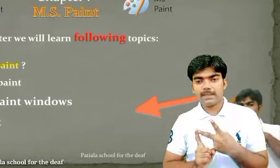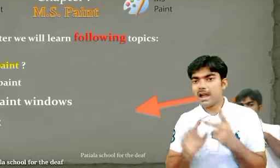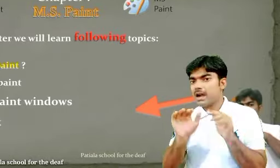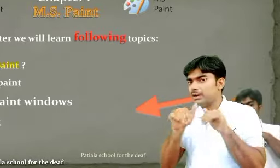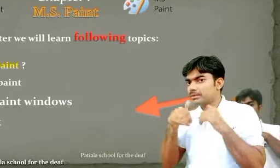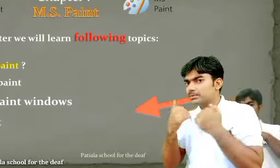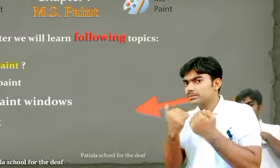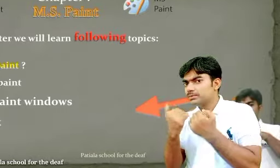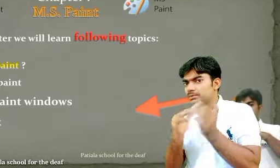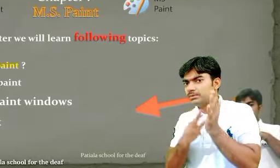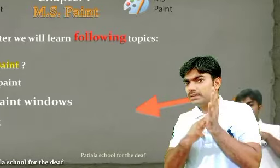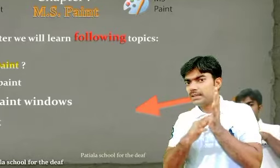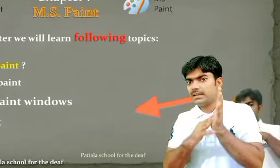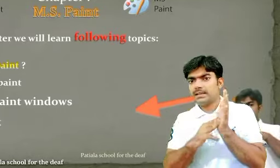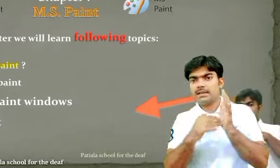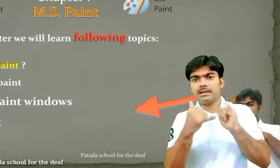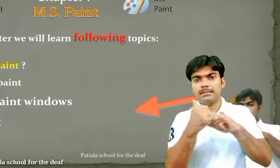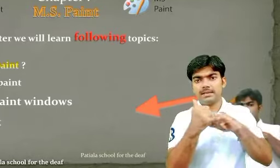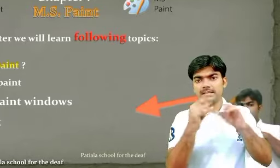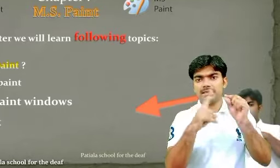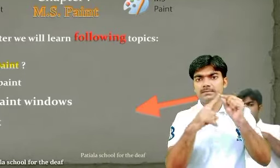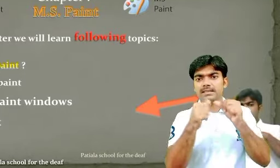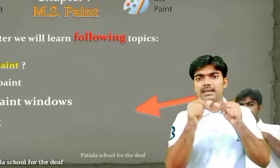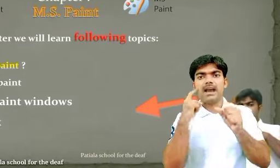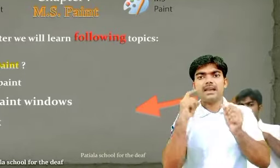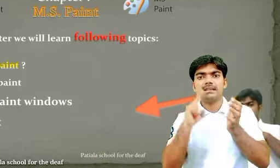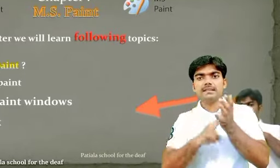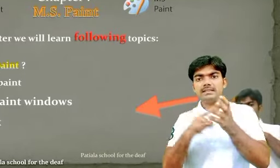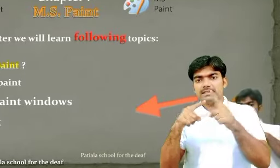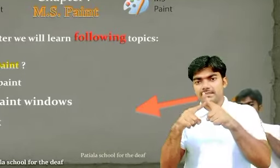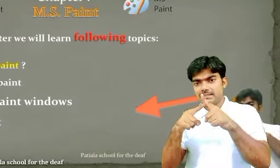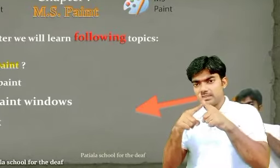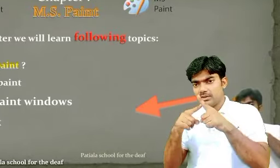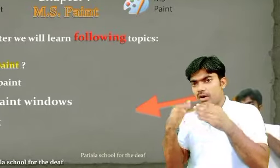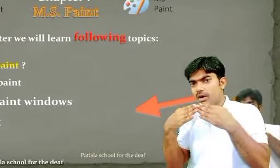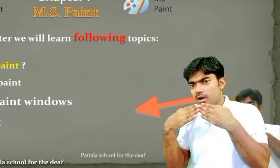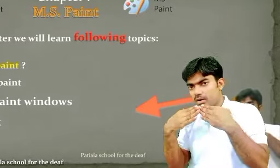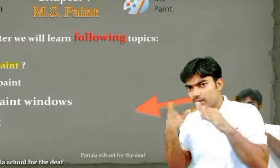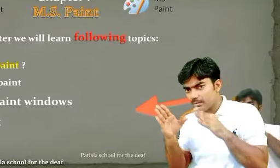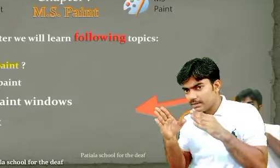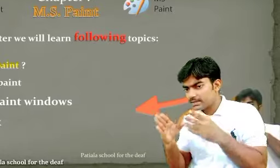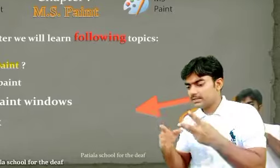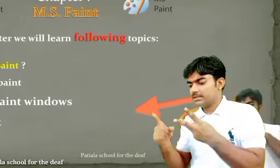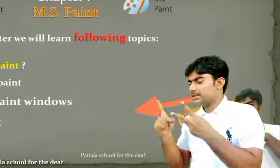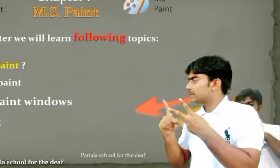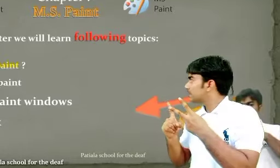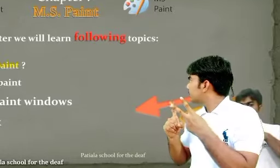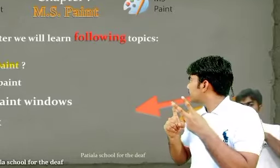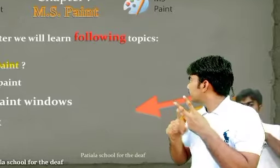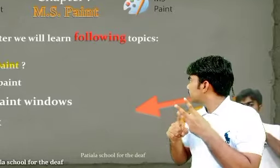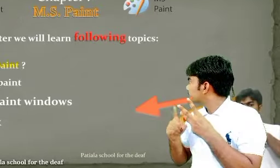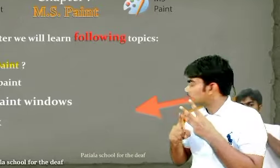paint number two how can we start paint program